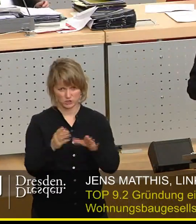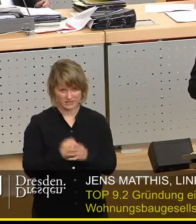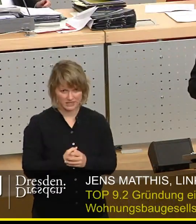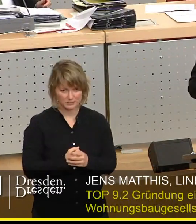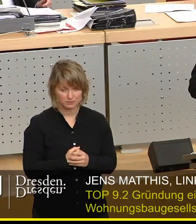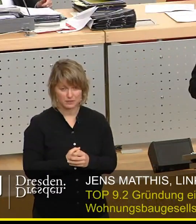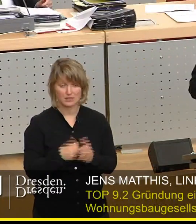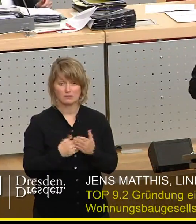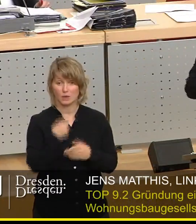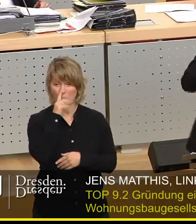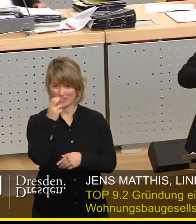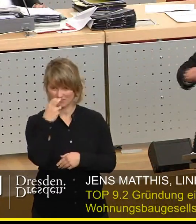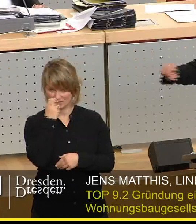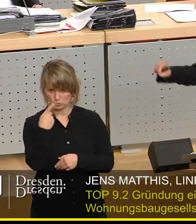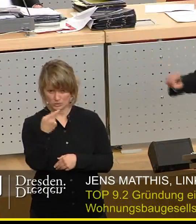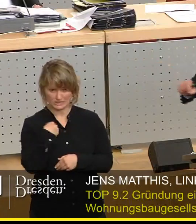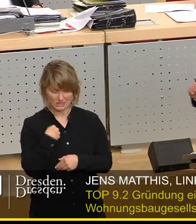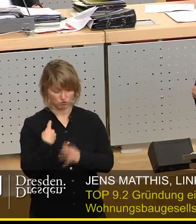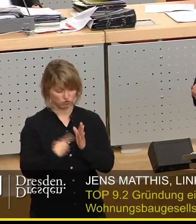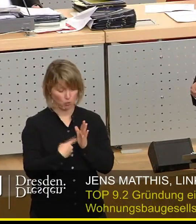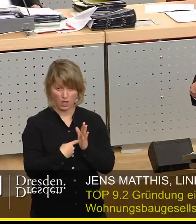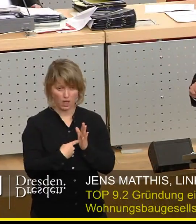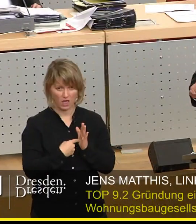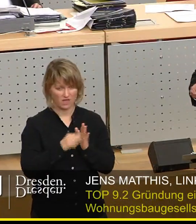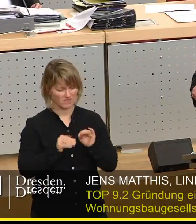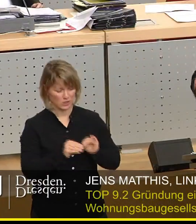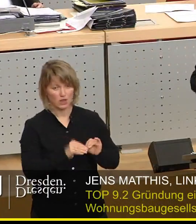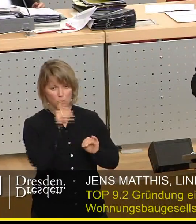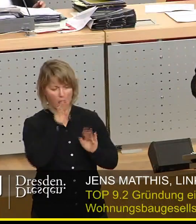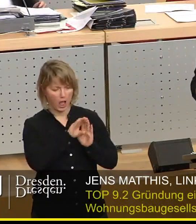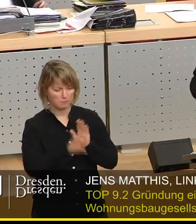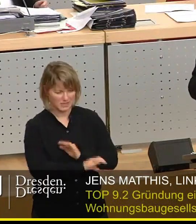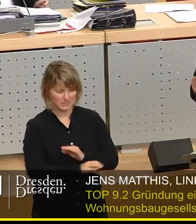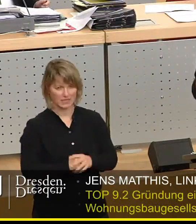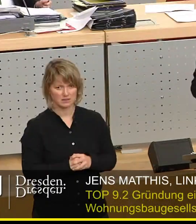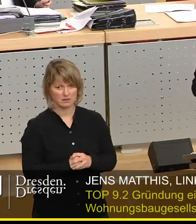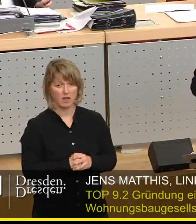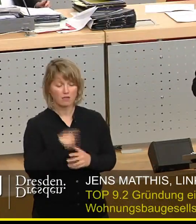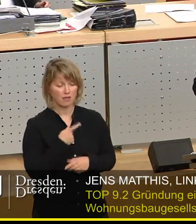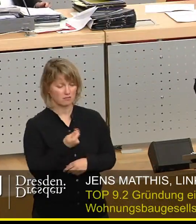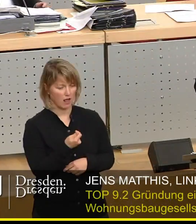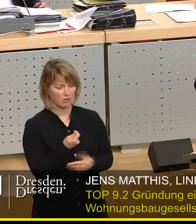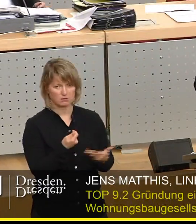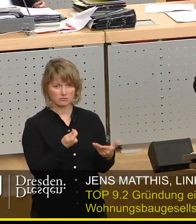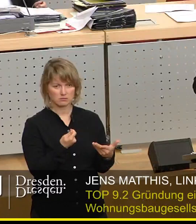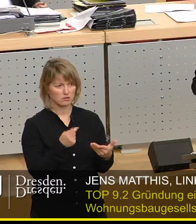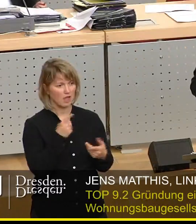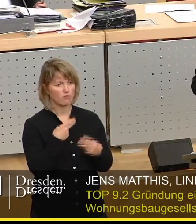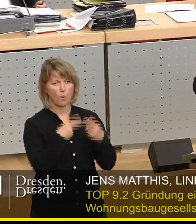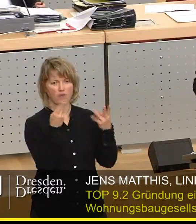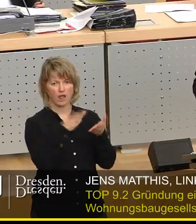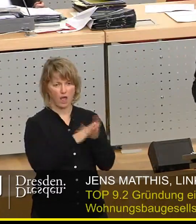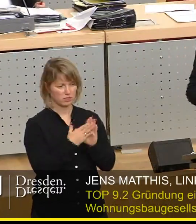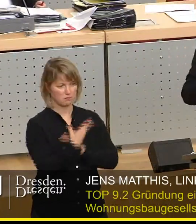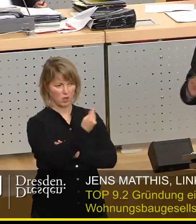ich Steuern vermeiden und irgendwas von der Steuer absetzen, dann fehlt das Geld tatsächlich anschließend der öffentlichen Hand.